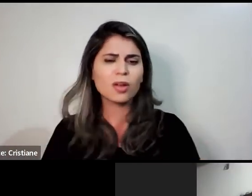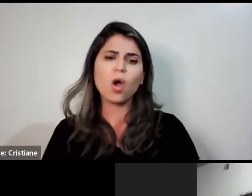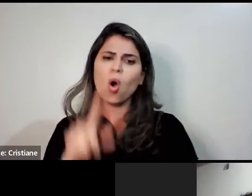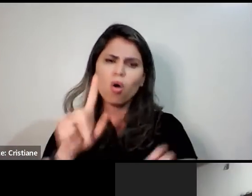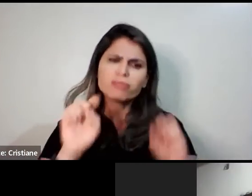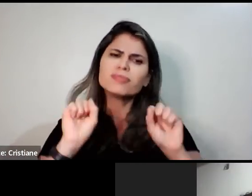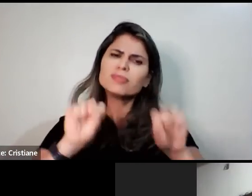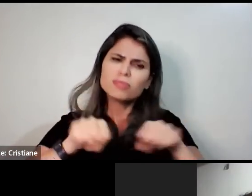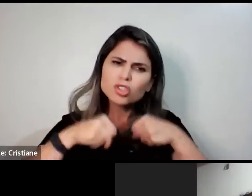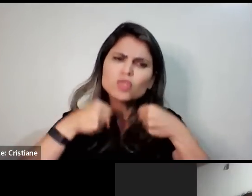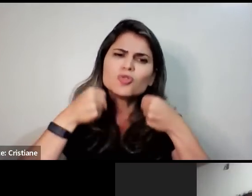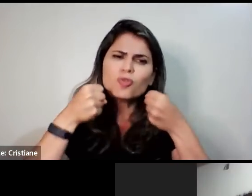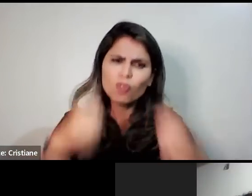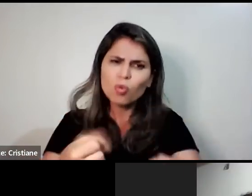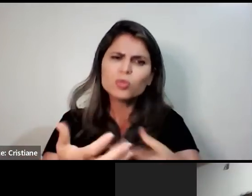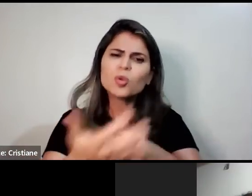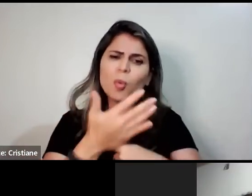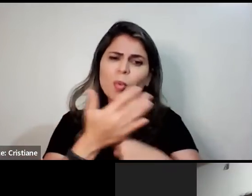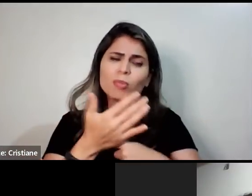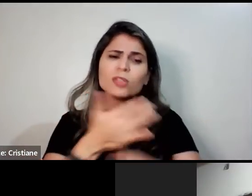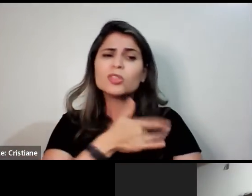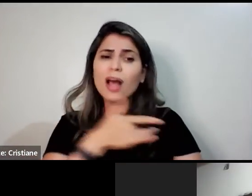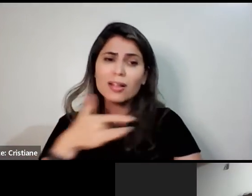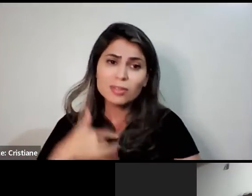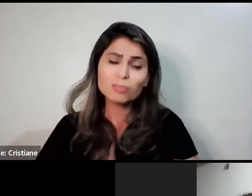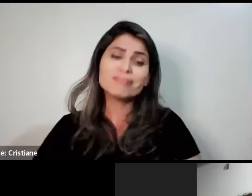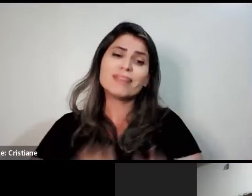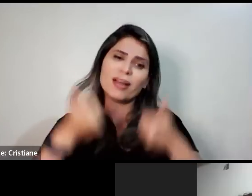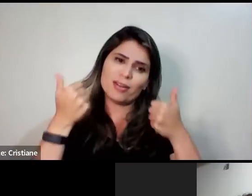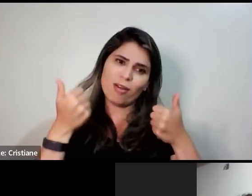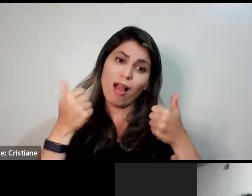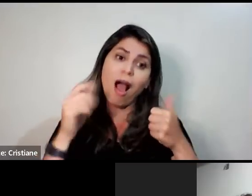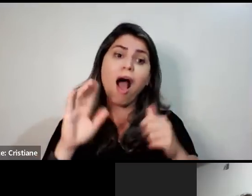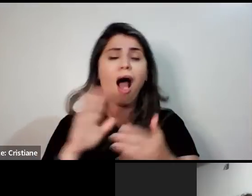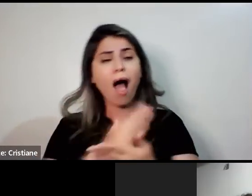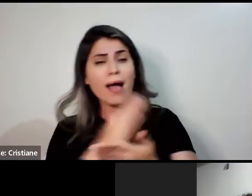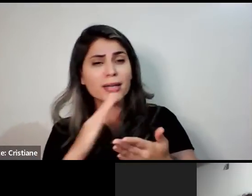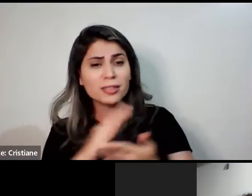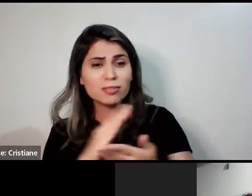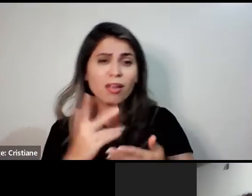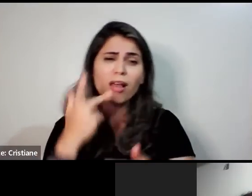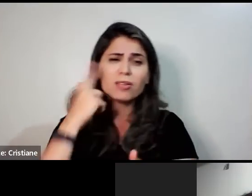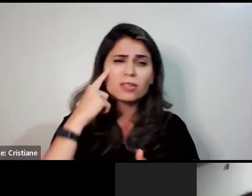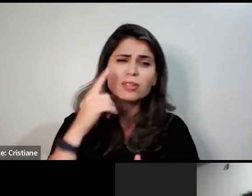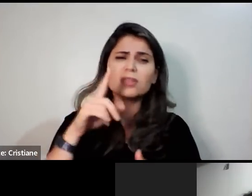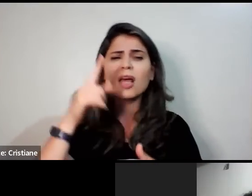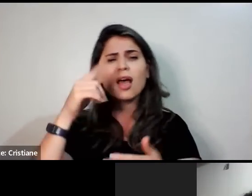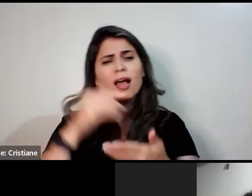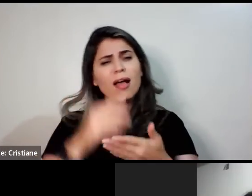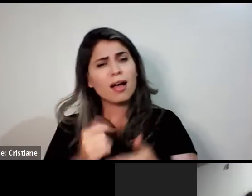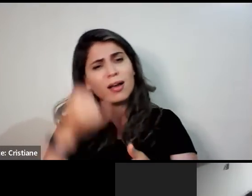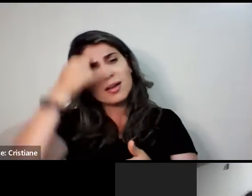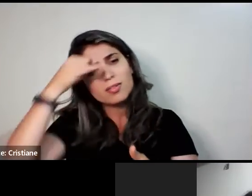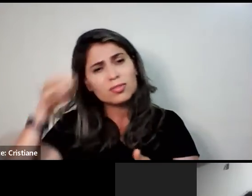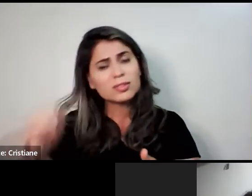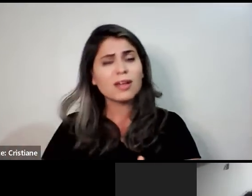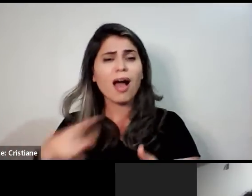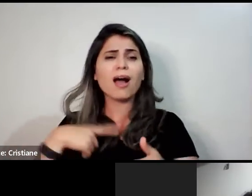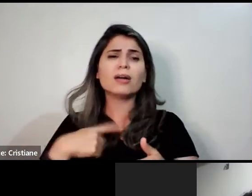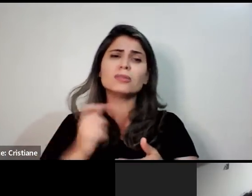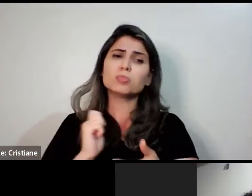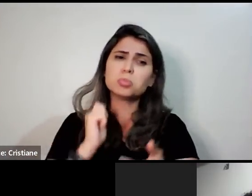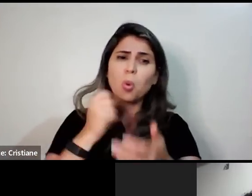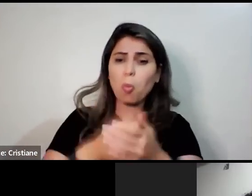é investir na sua saúde, talvez se a gente abrima um final de semana de uma pizza com um refrigerante, já dê para adquirir o